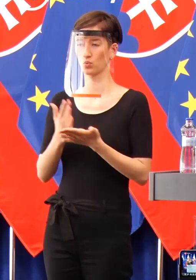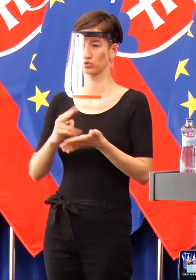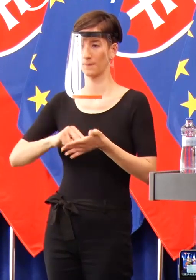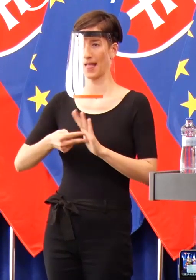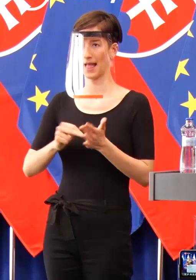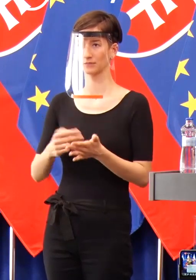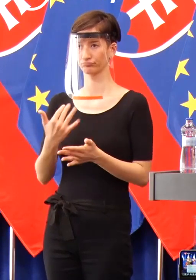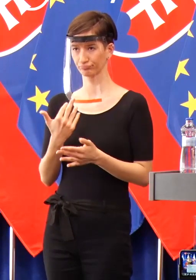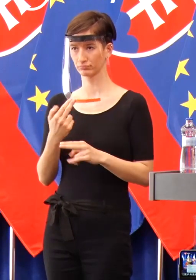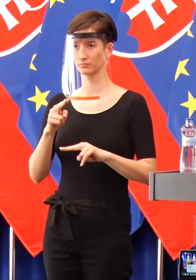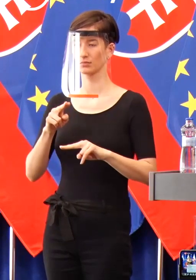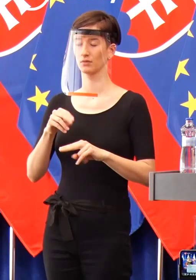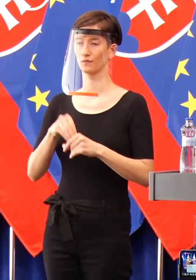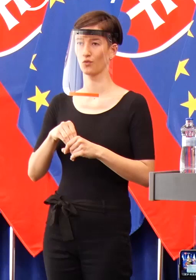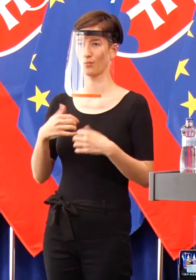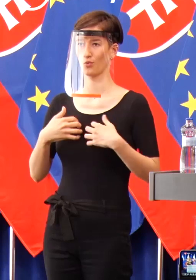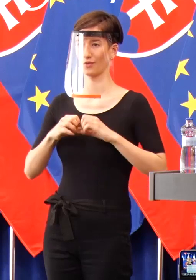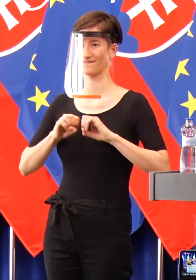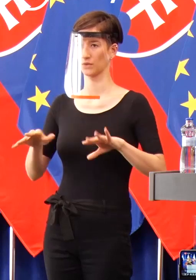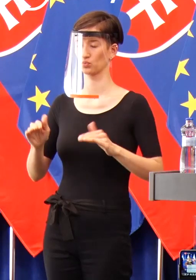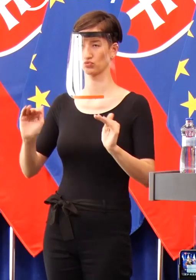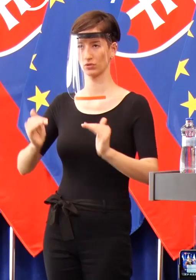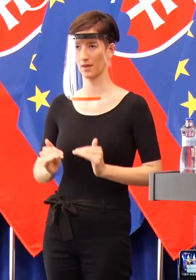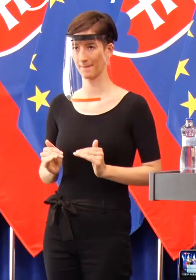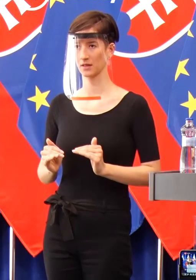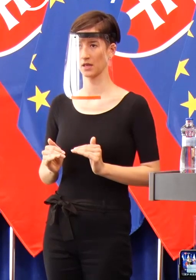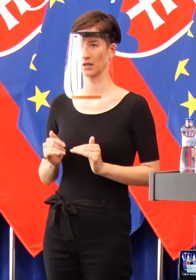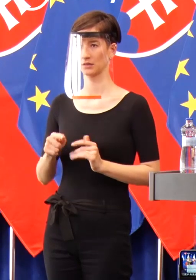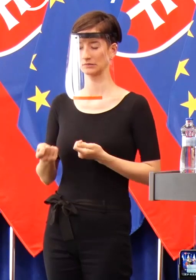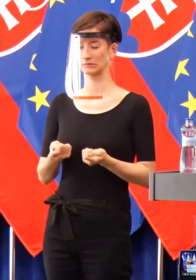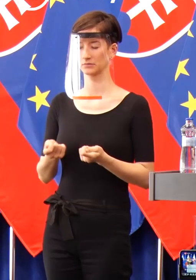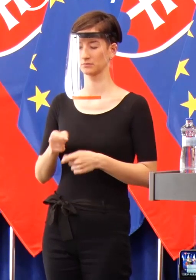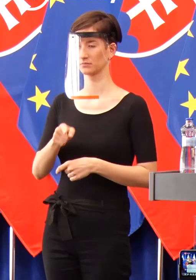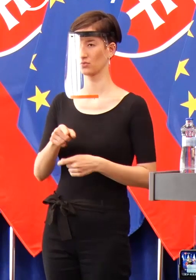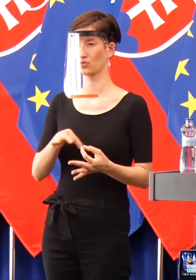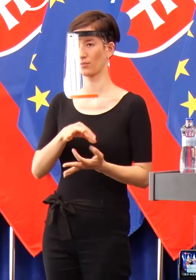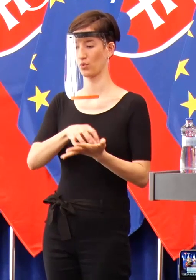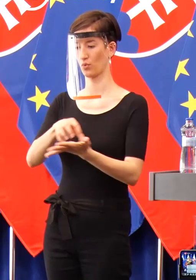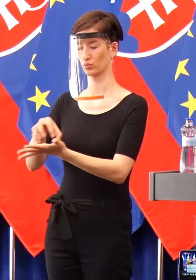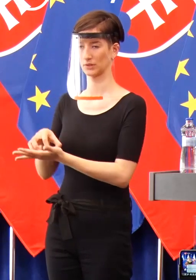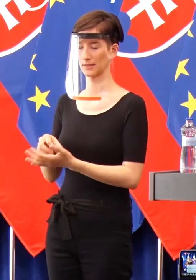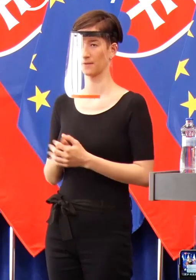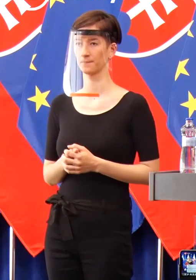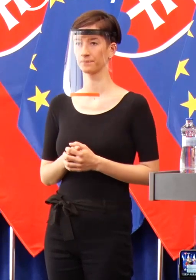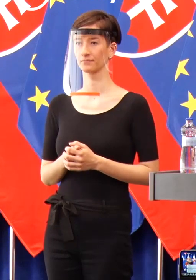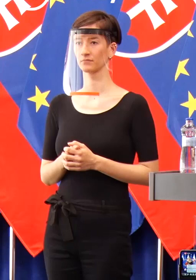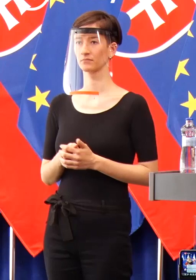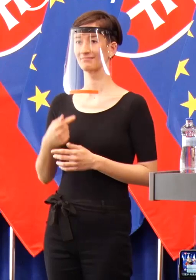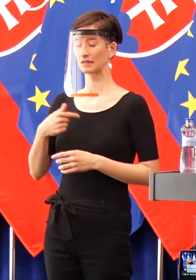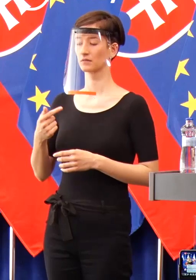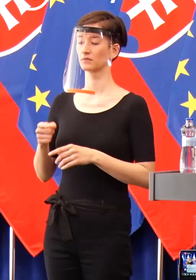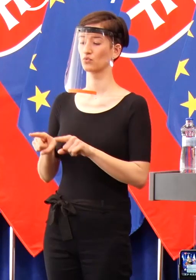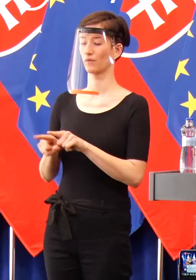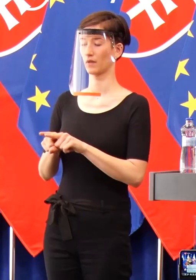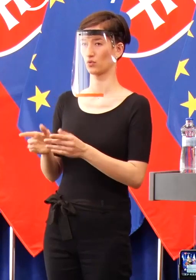tomu, aby sme mali túto nákazu pod kontrolou. Som rád, že sme v úzkom kontakte so samosprávami, s ktorými intenzívne rozprávame